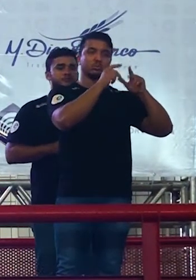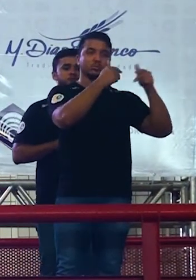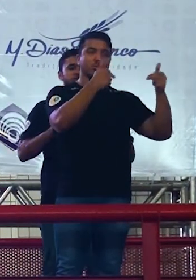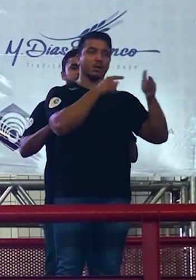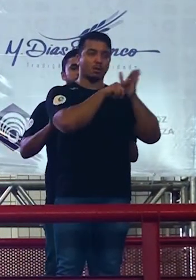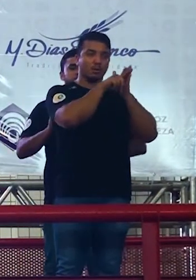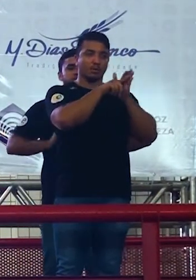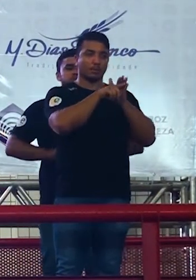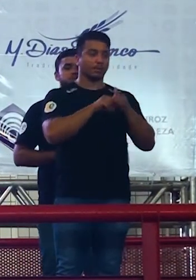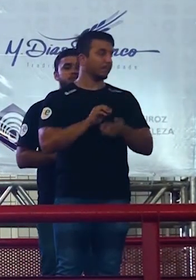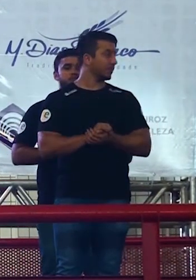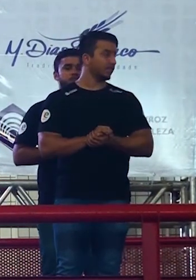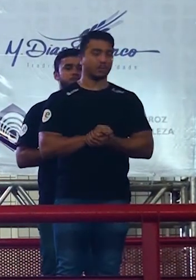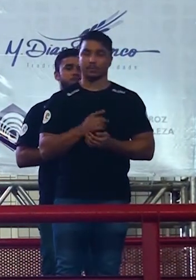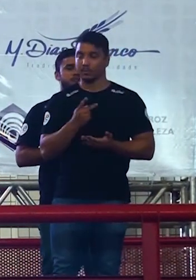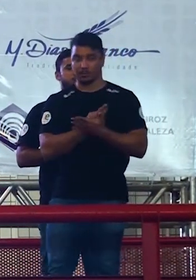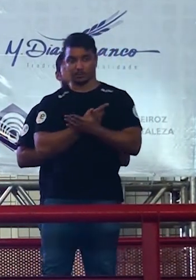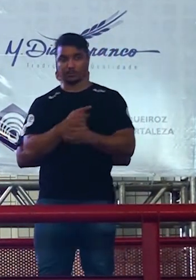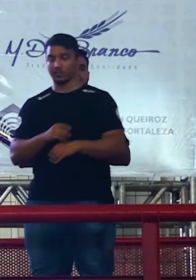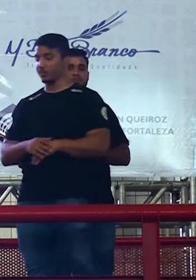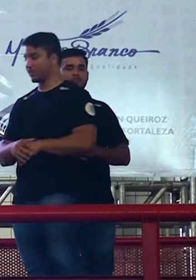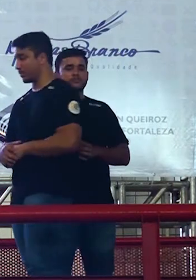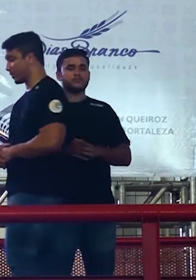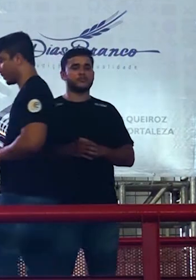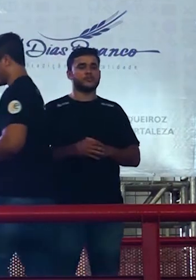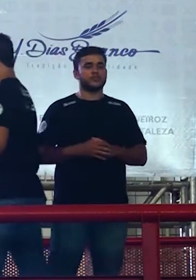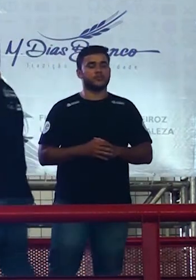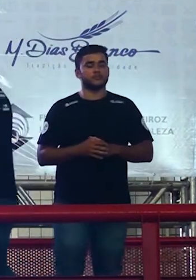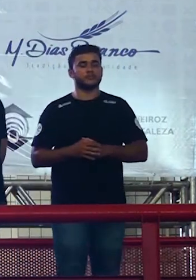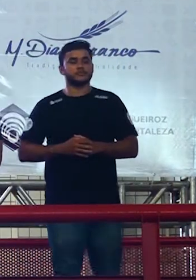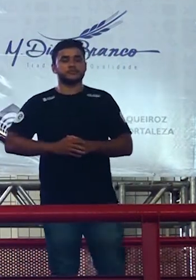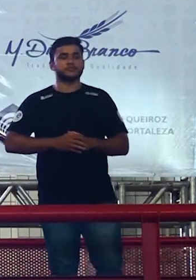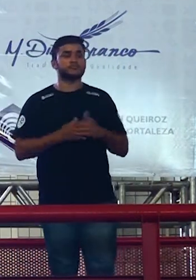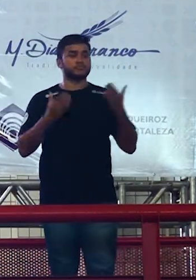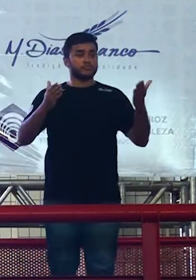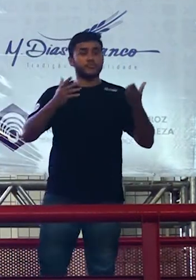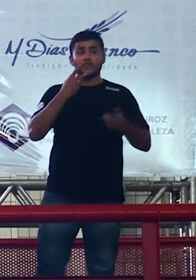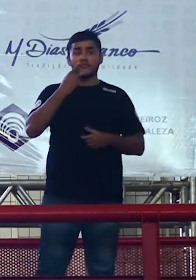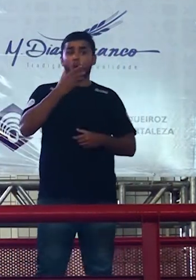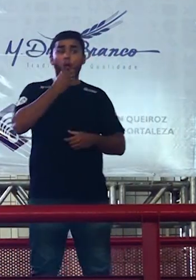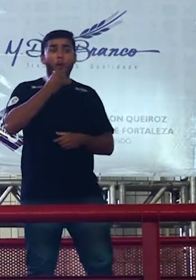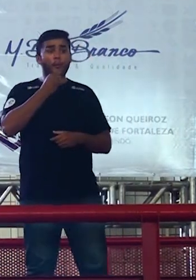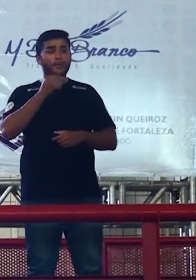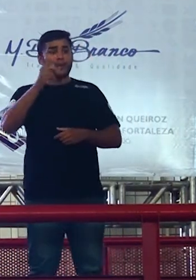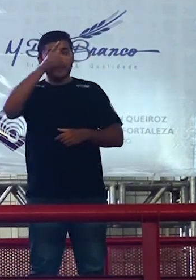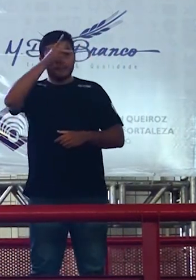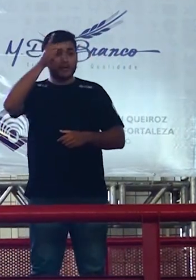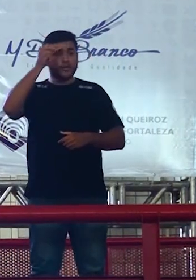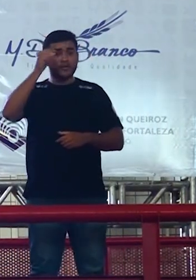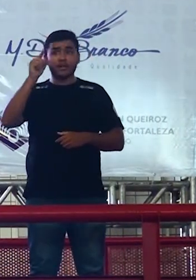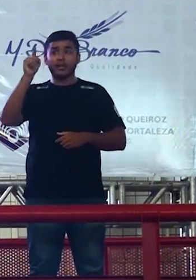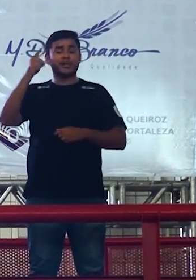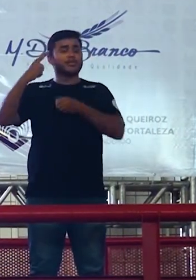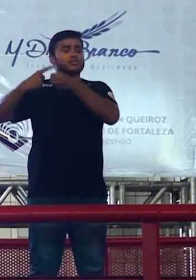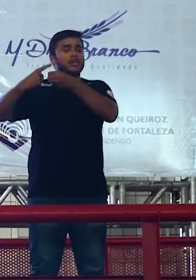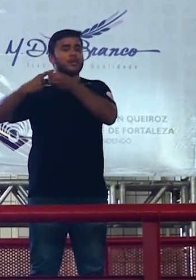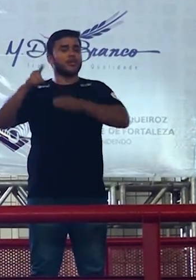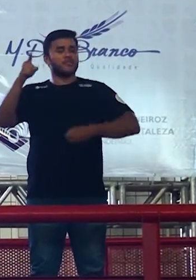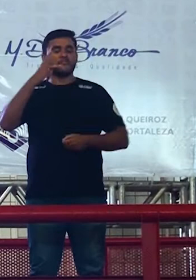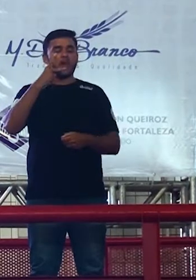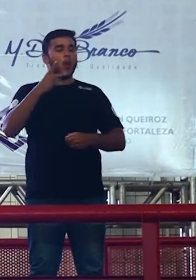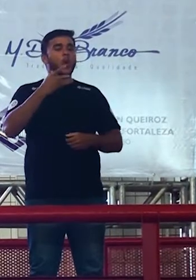você viu o que aconteceu ele assediava pacientes gravava vídeos sem consentimento delas